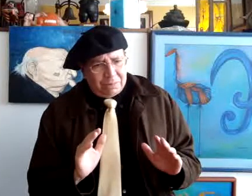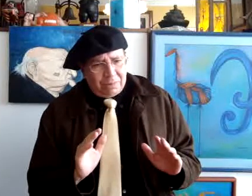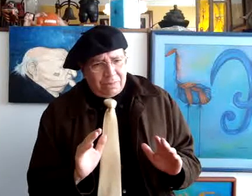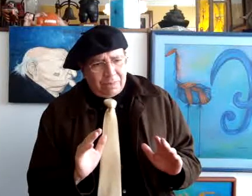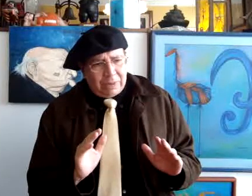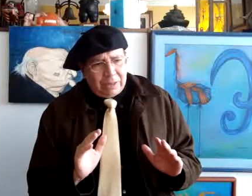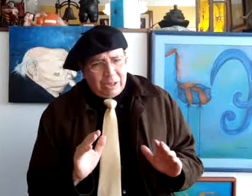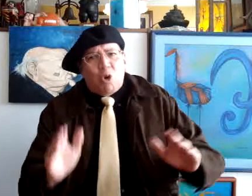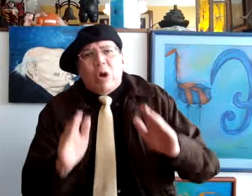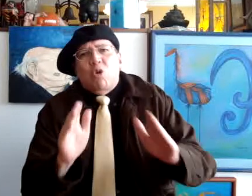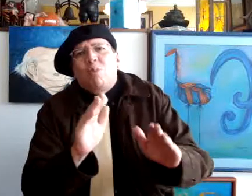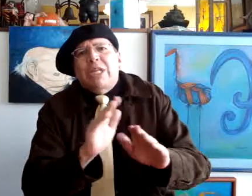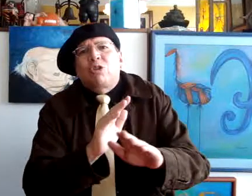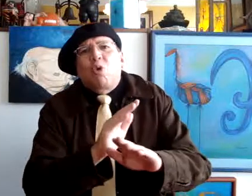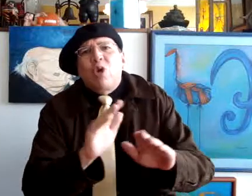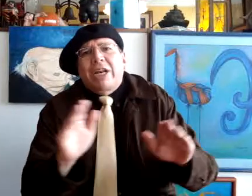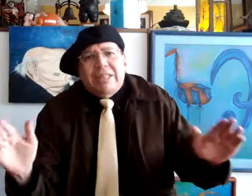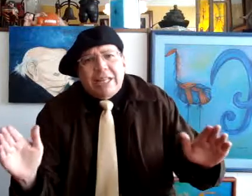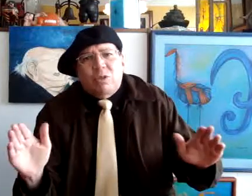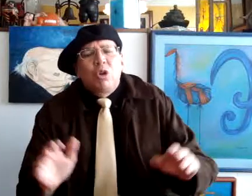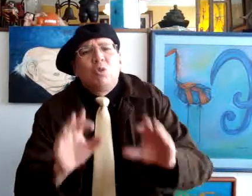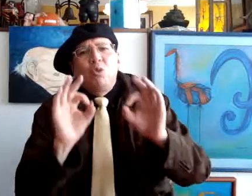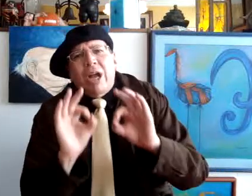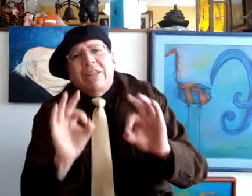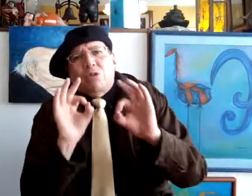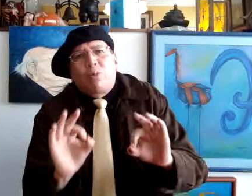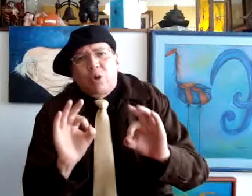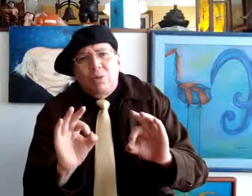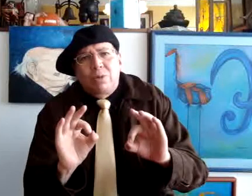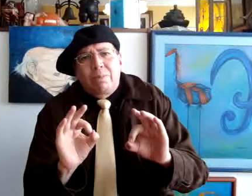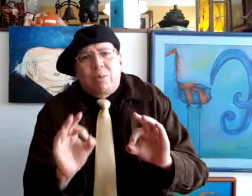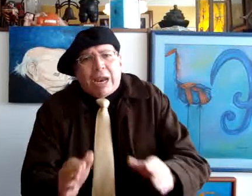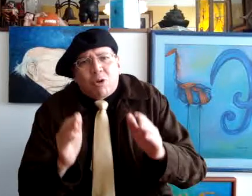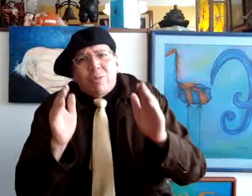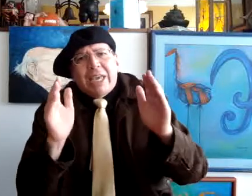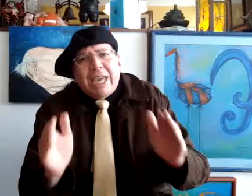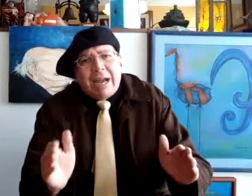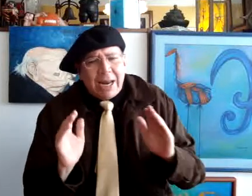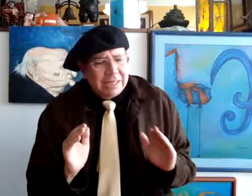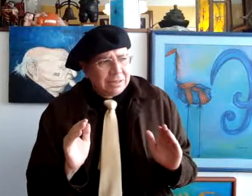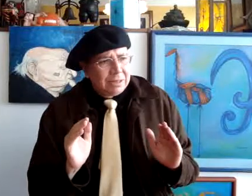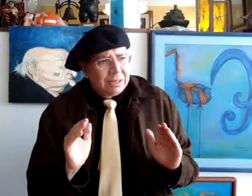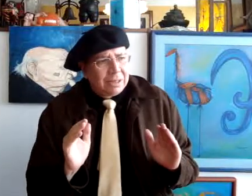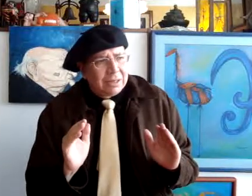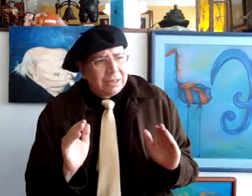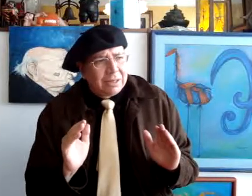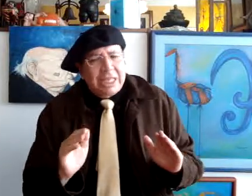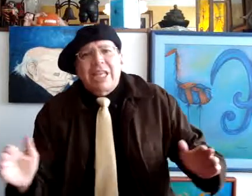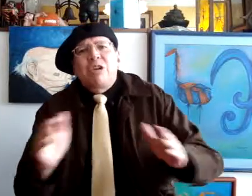Yo cuando converso con un arquitecto nunca descubro por la forma en que hablan si están